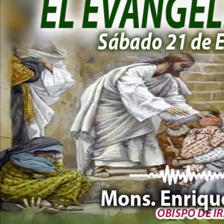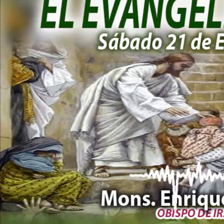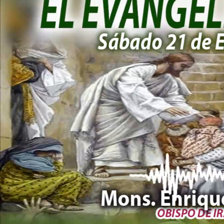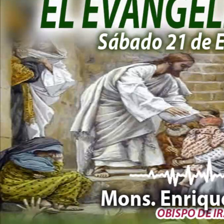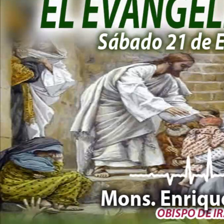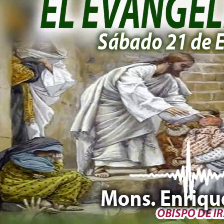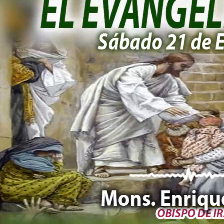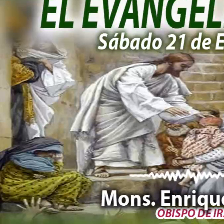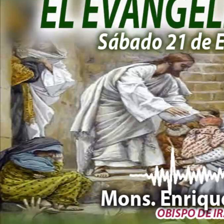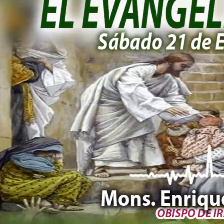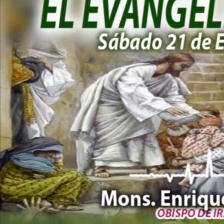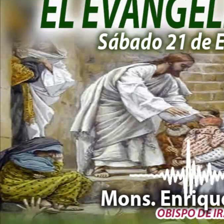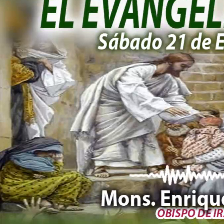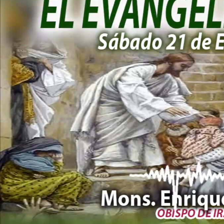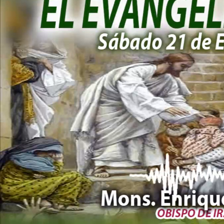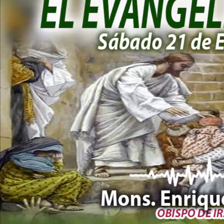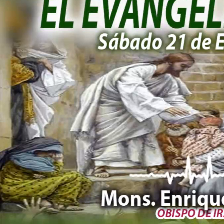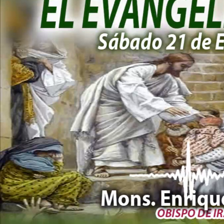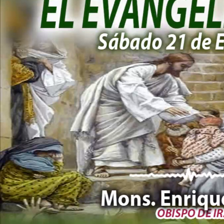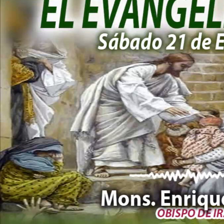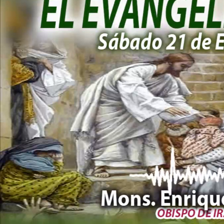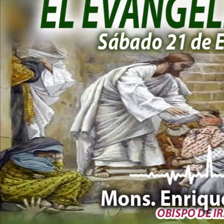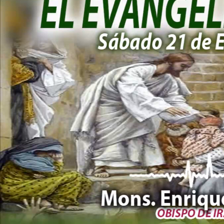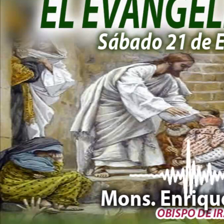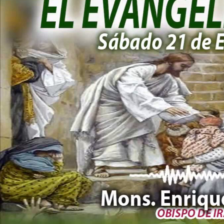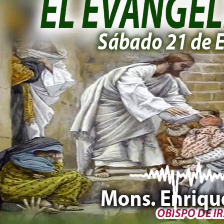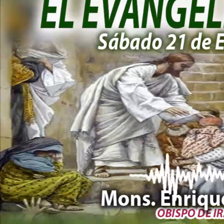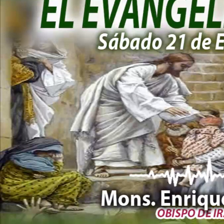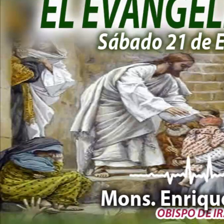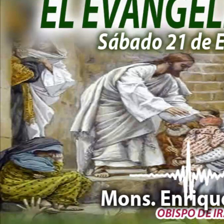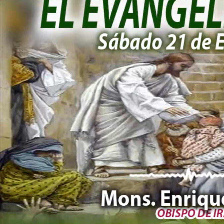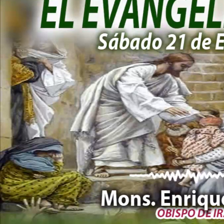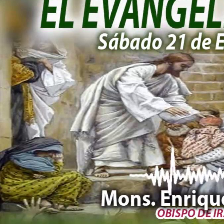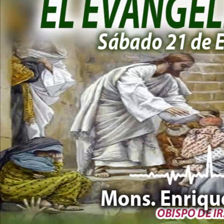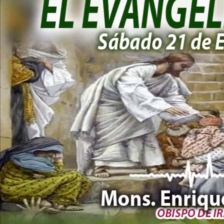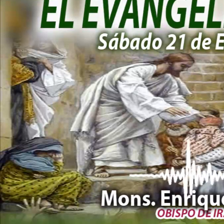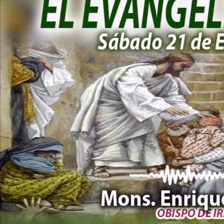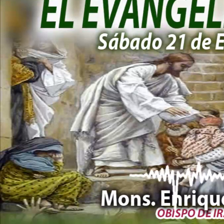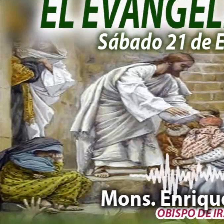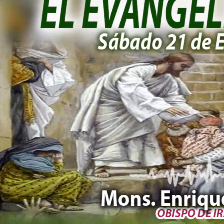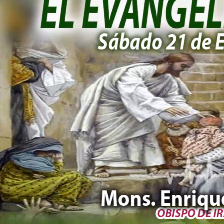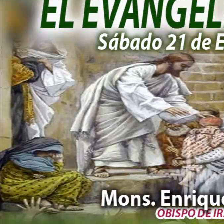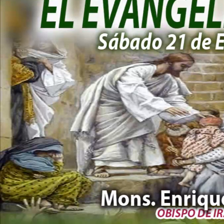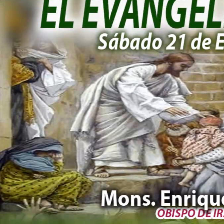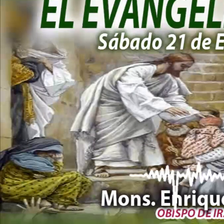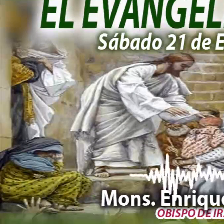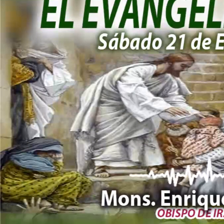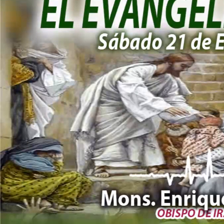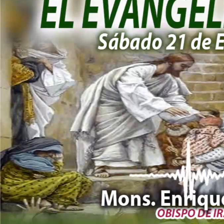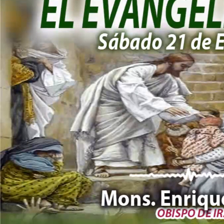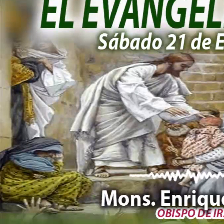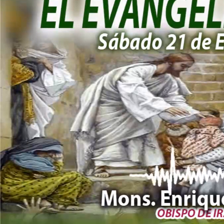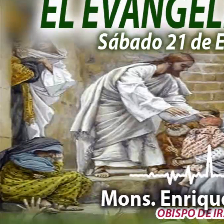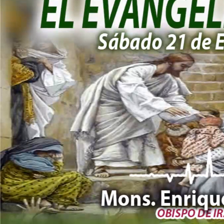El Evangelio del Día, en voz de Monseñor Enrique Díaz, a través de Radio María, Voz de